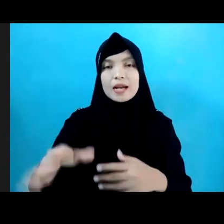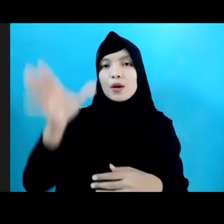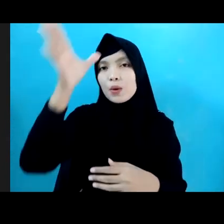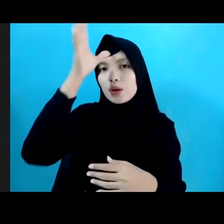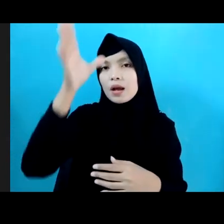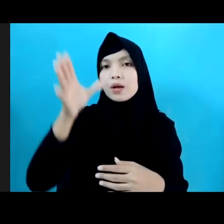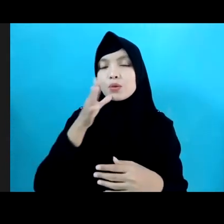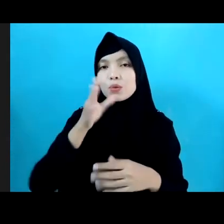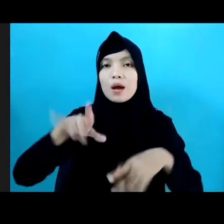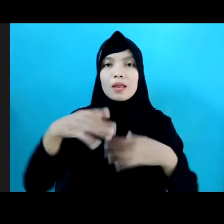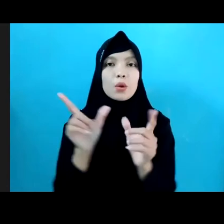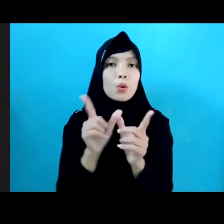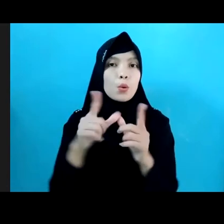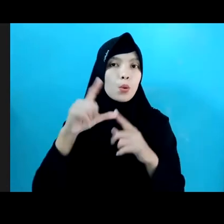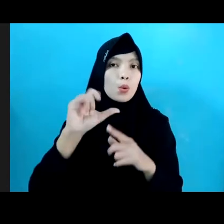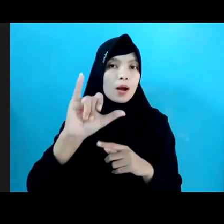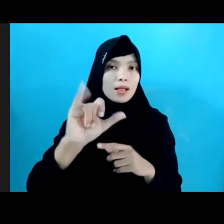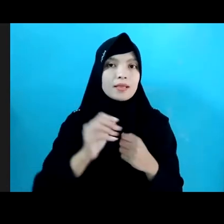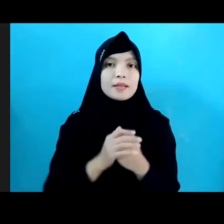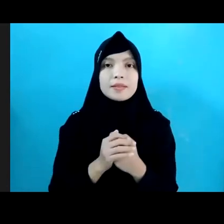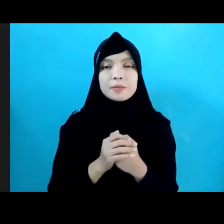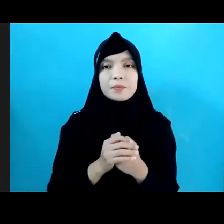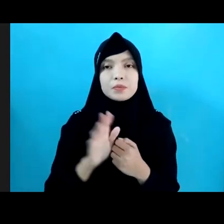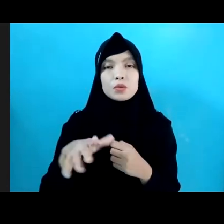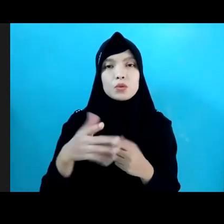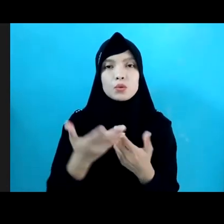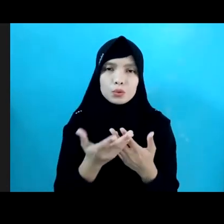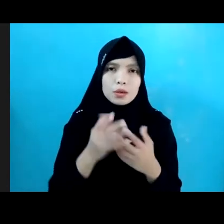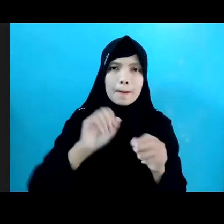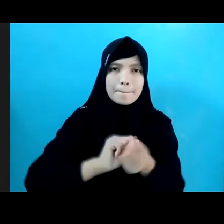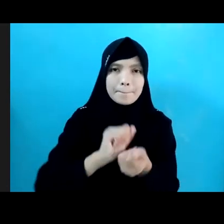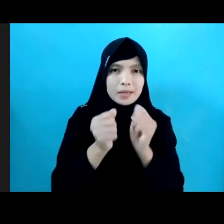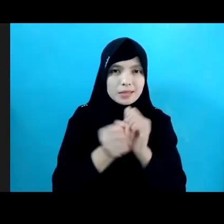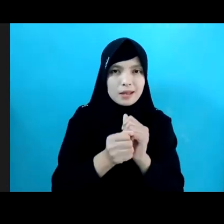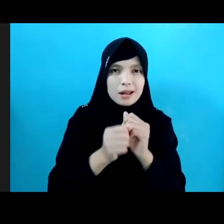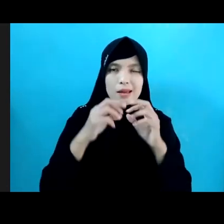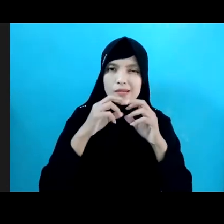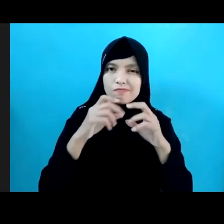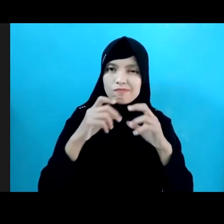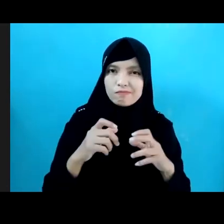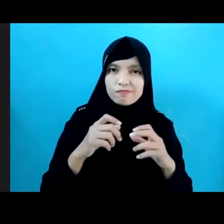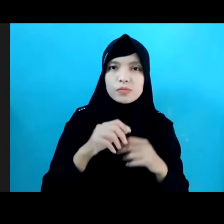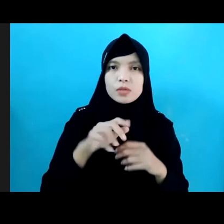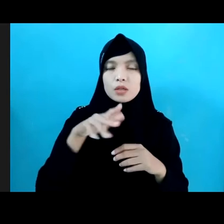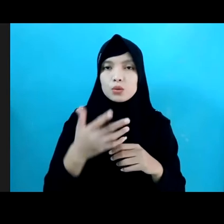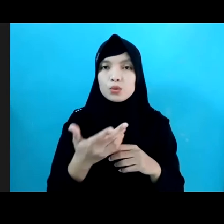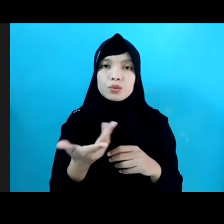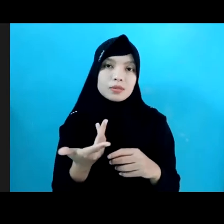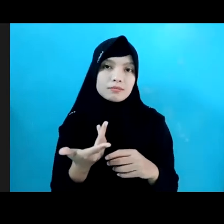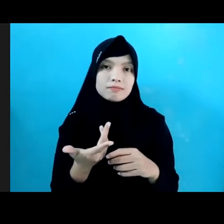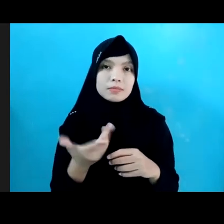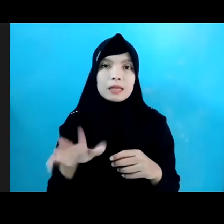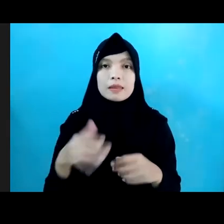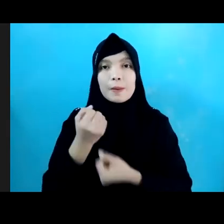maupun wali Dengan kompleksitas masalah yang kita hadapi Sudah sepatutnya kita